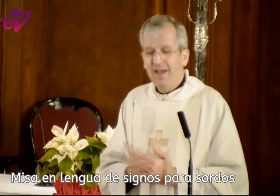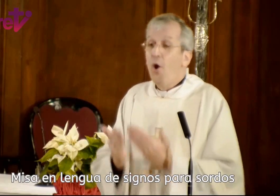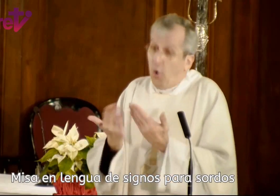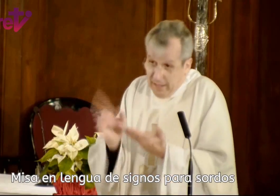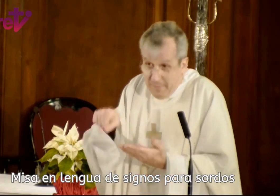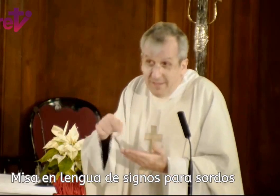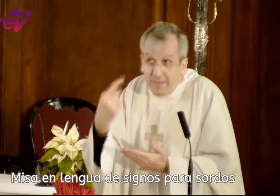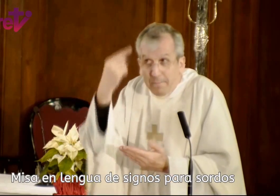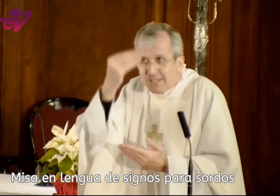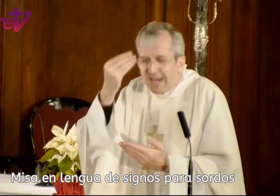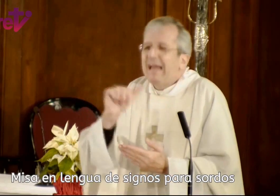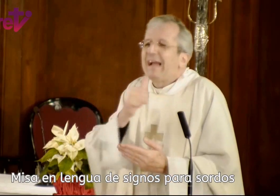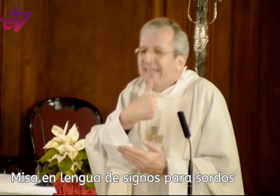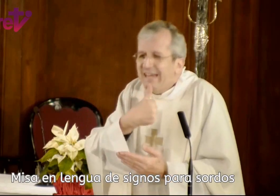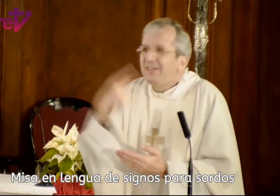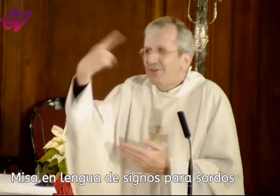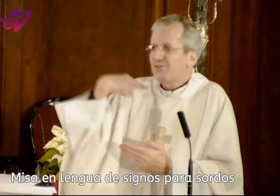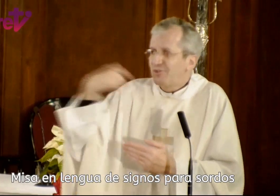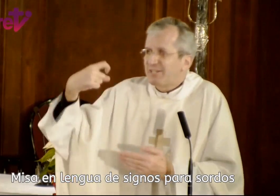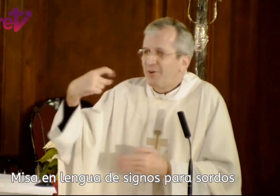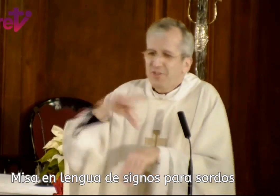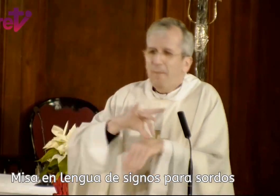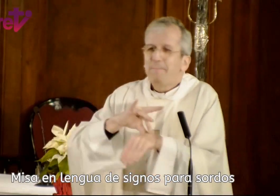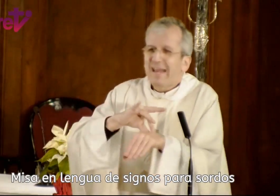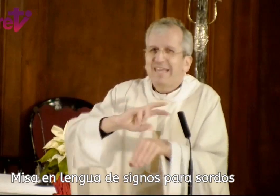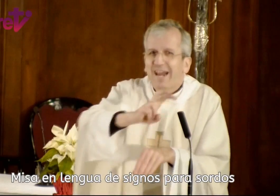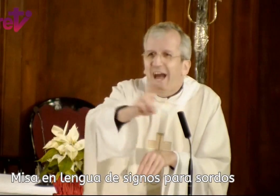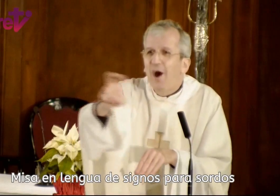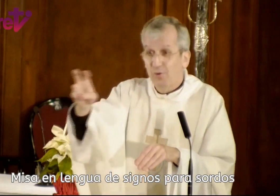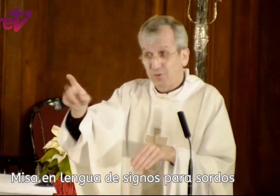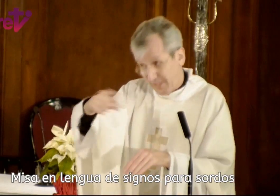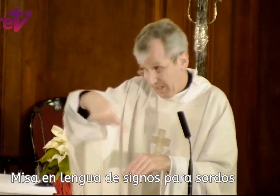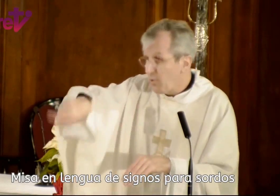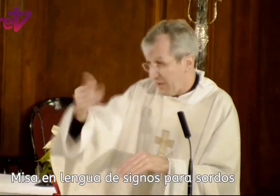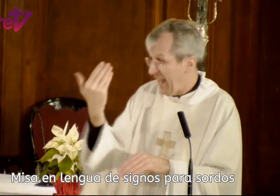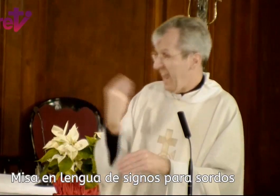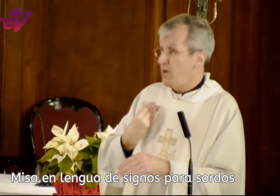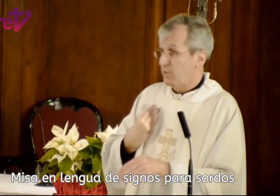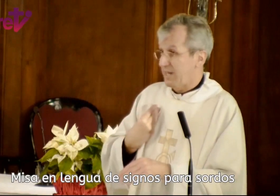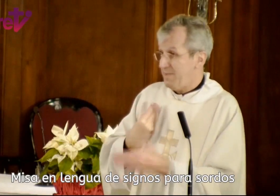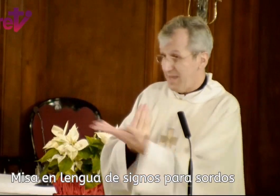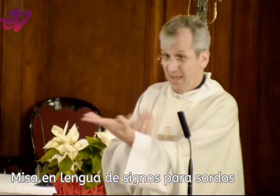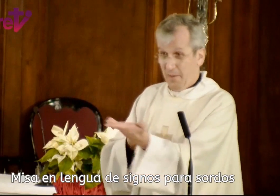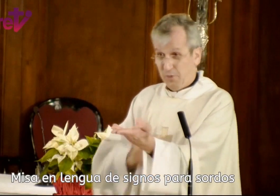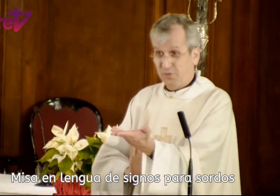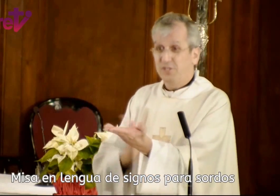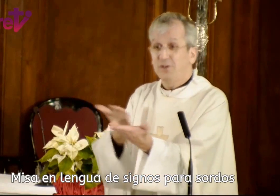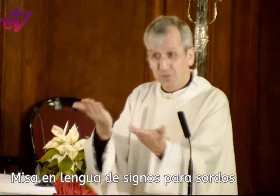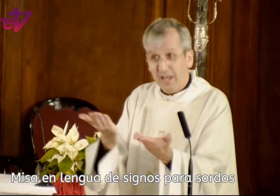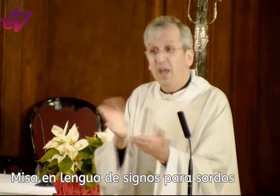O también, decir, pensar quién Dios nos ha escogido para guiar a otros. Que seguro que en nuestra vida, vuestros hijos, tal,